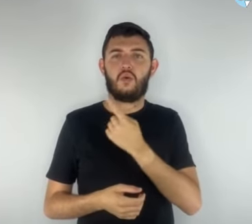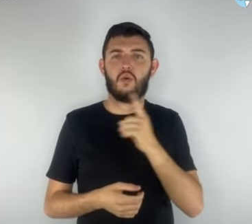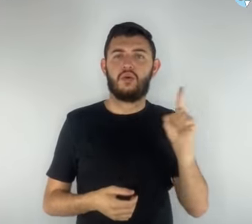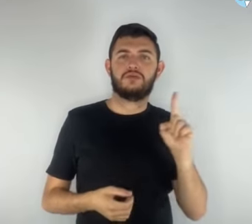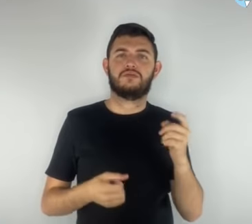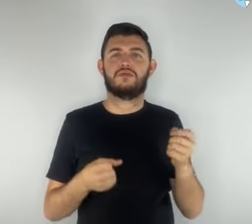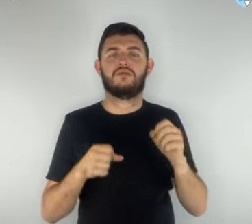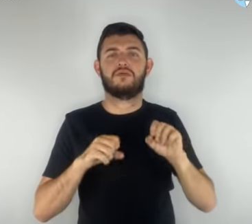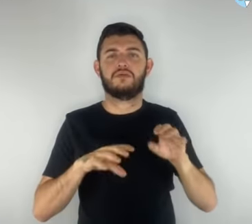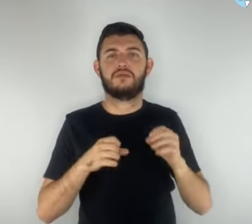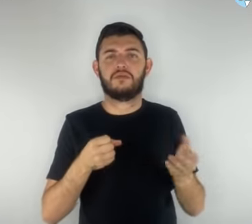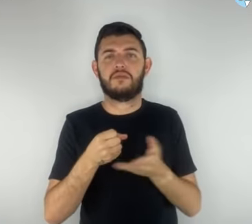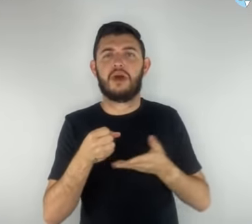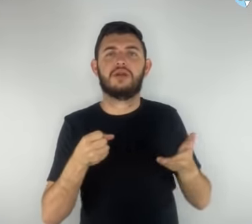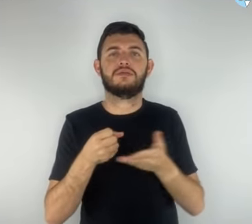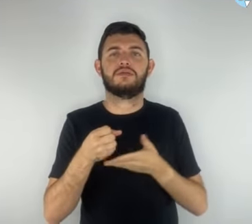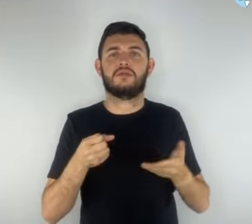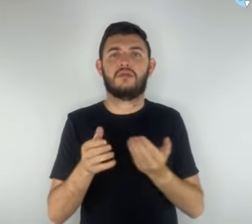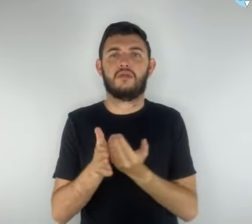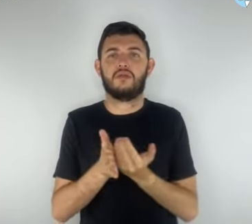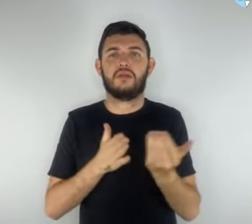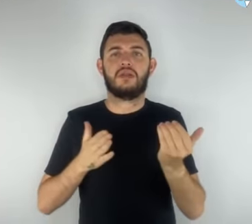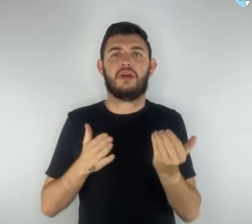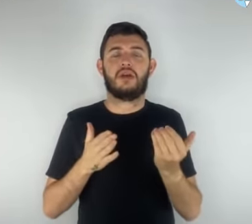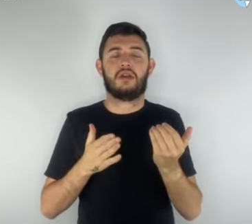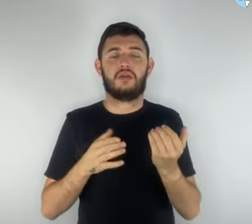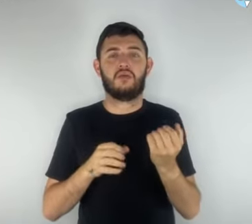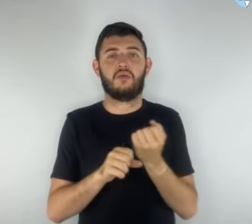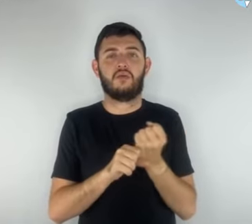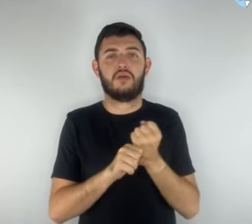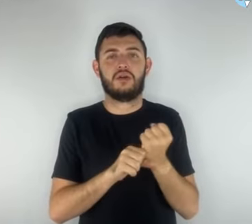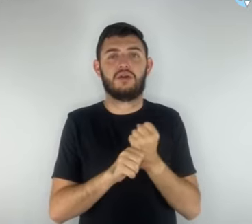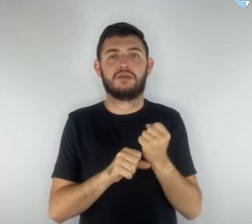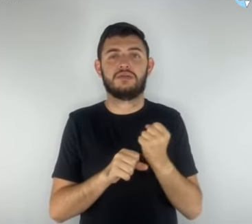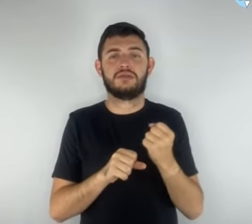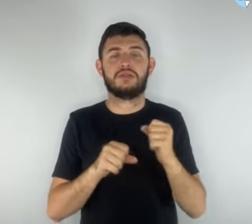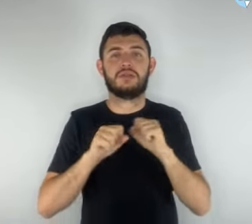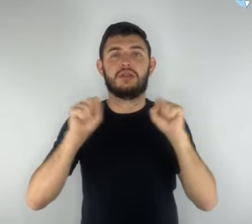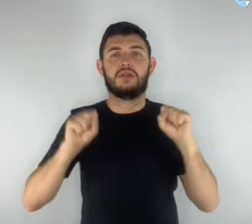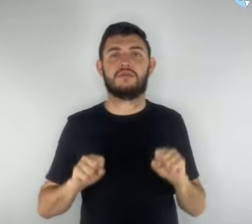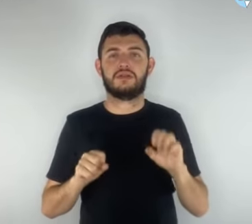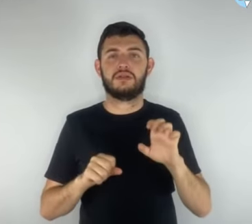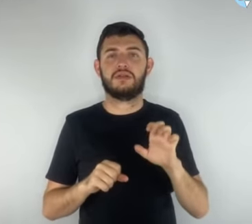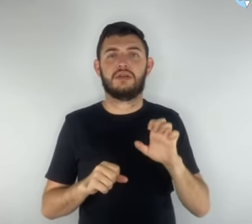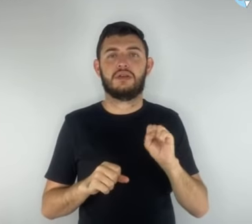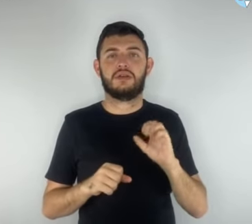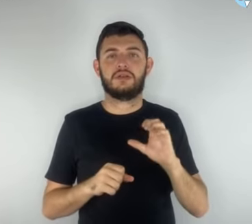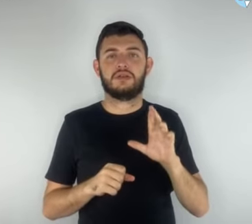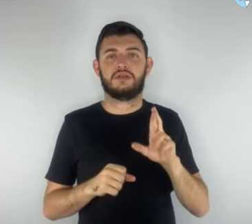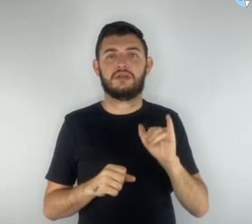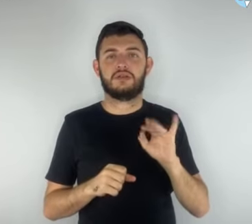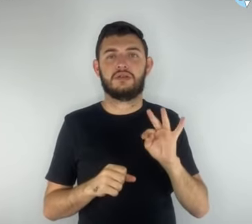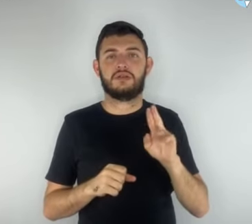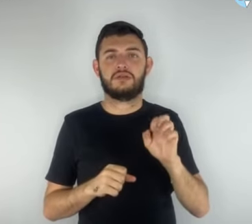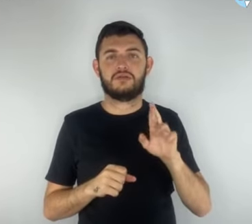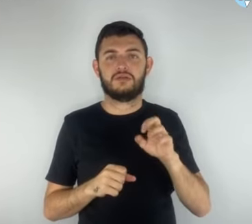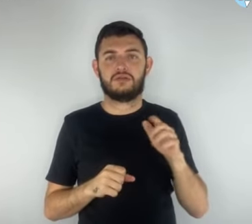sem um sistema de escrituração escolar. Conforme explica o Manual da Secretaria